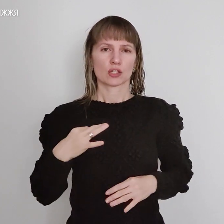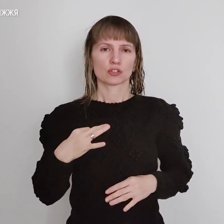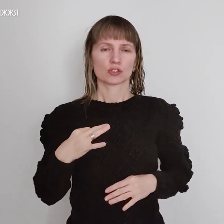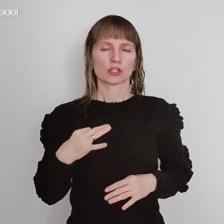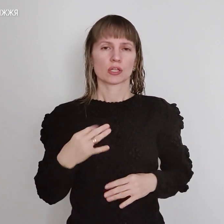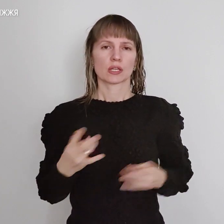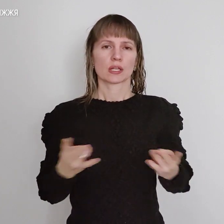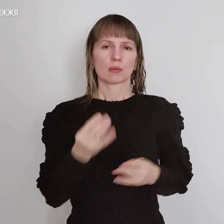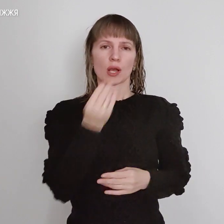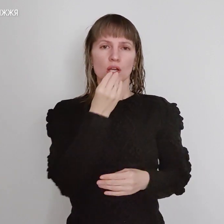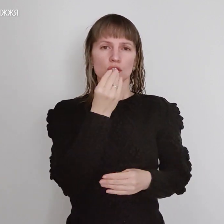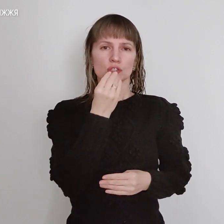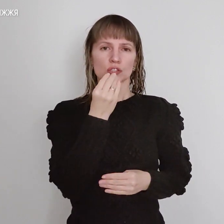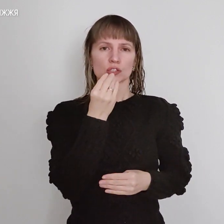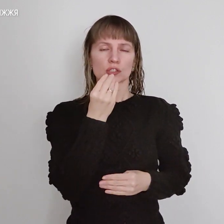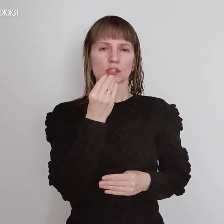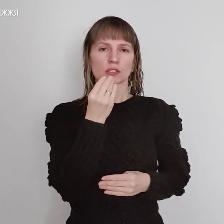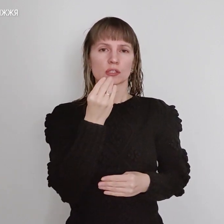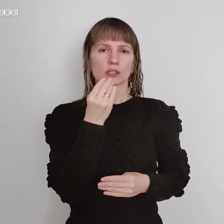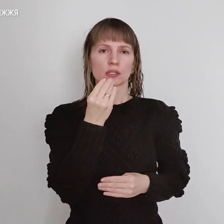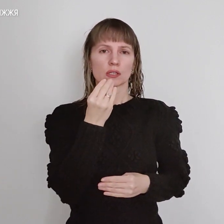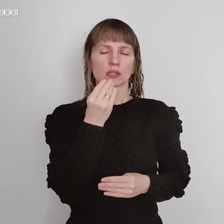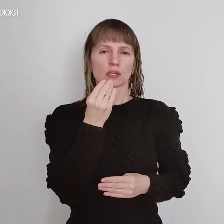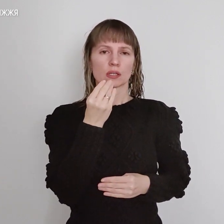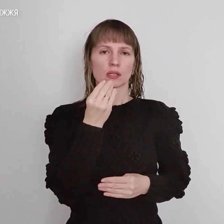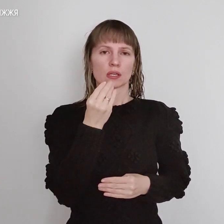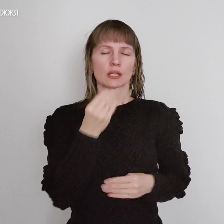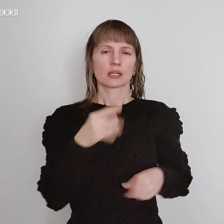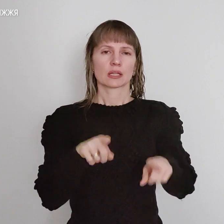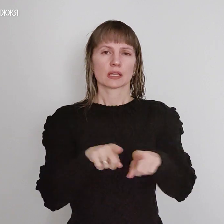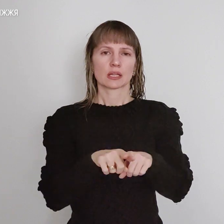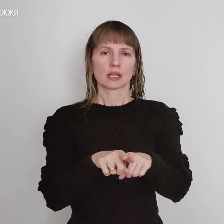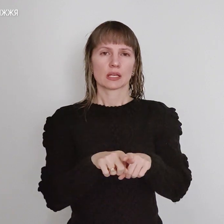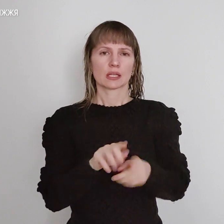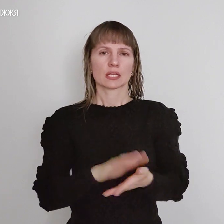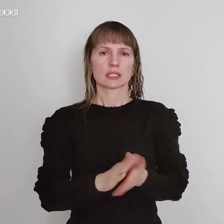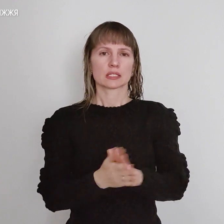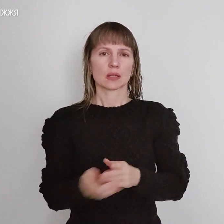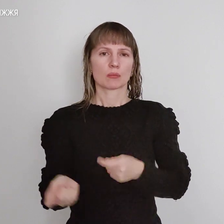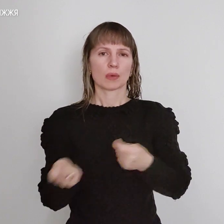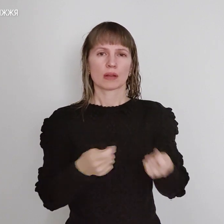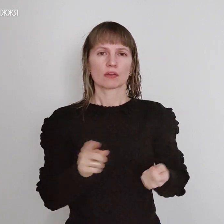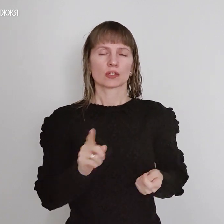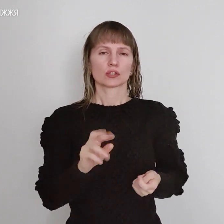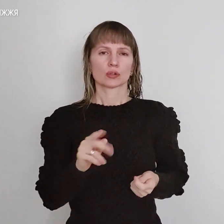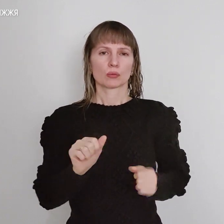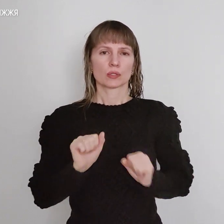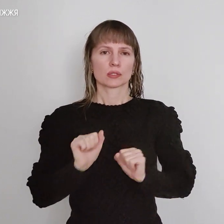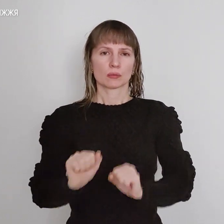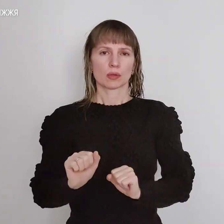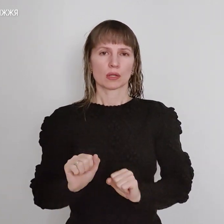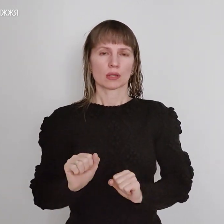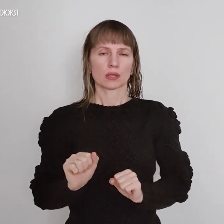харчі, і в такий стан перерезти, щоб не можу зберегатися без хворобів.